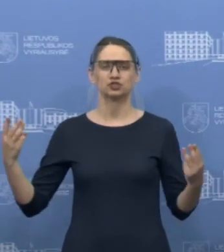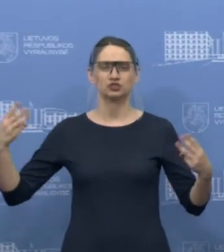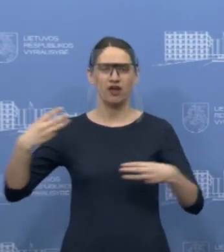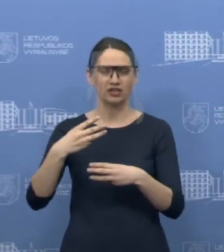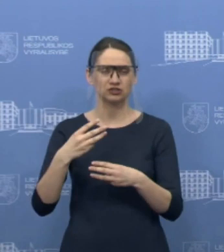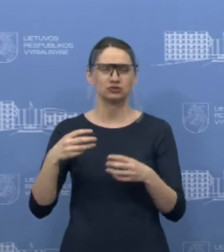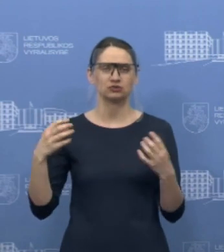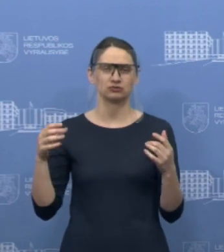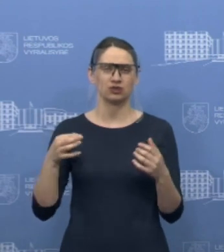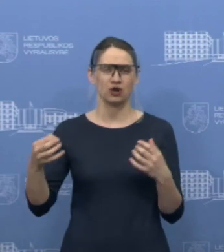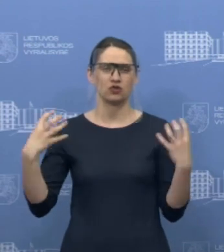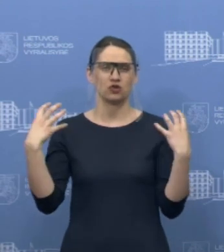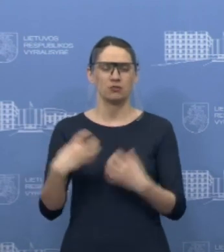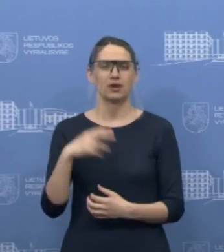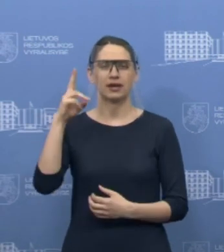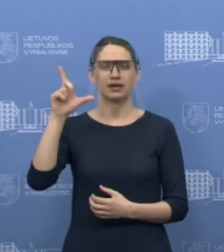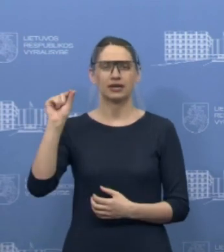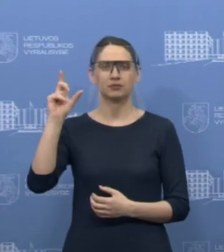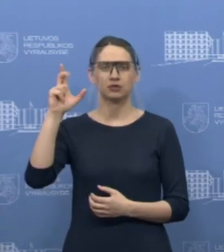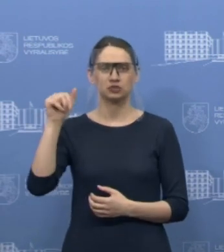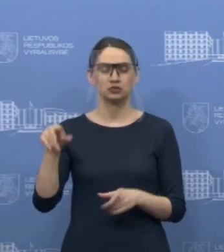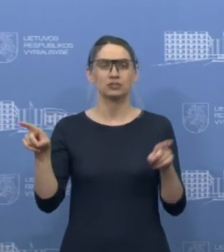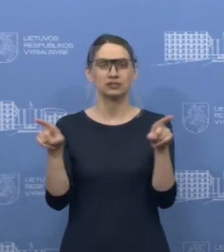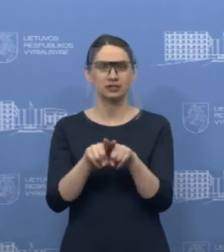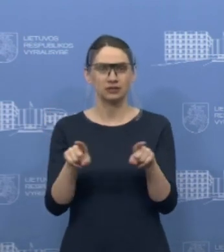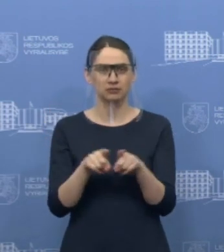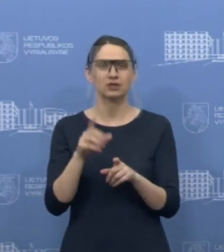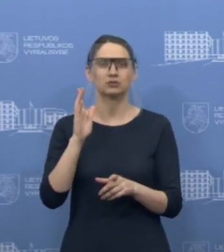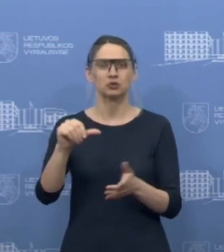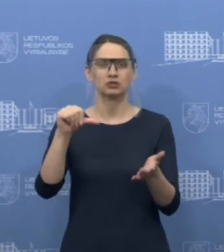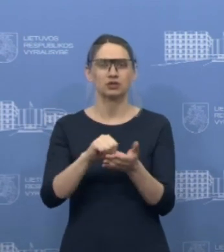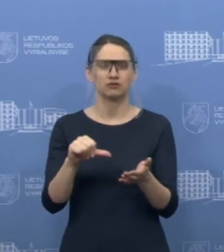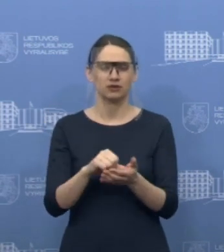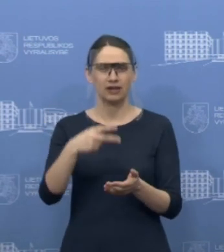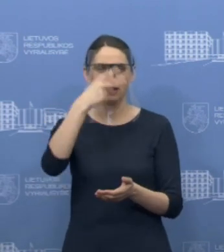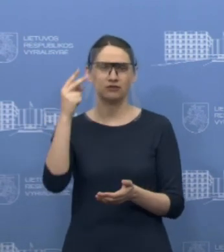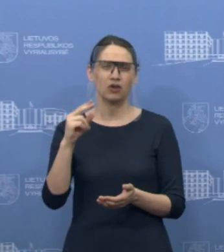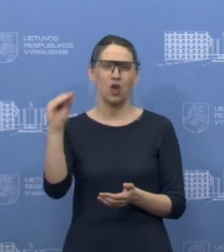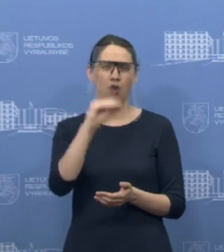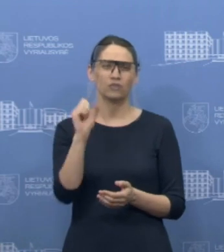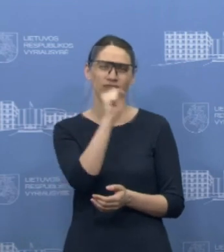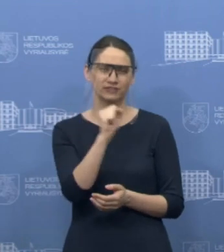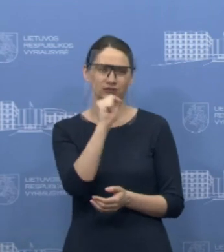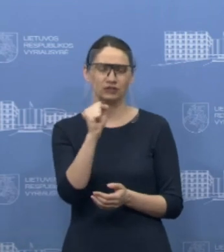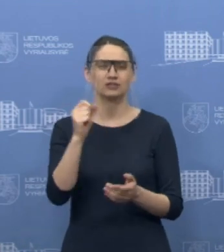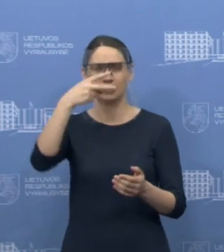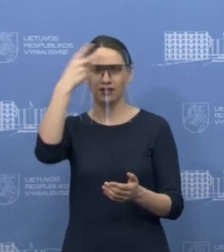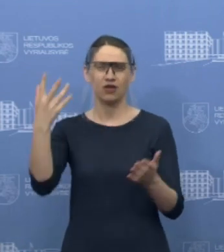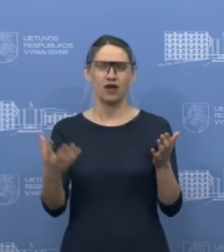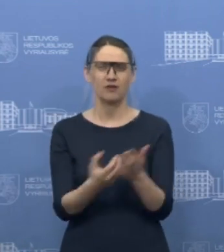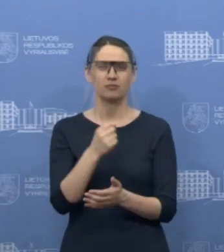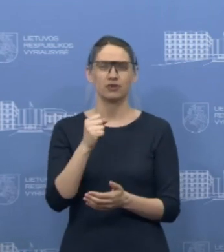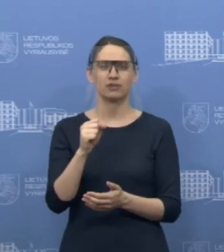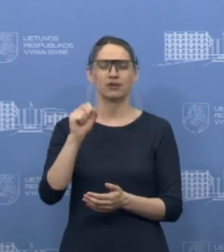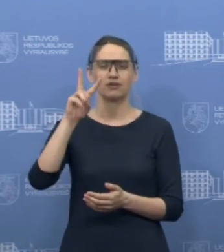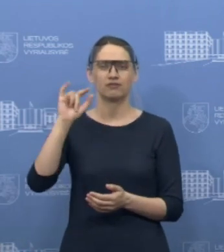rajono meras Rimantas Klipčius. Taip pat turėsime Lietuvos nacionalinės Eurovizijos atrankos nugalėtoją, grupės Darup